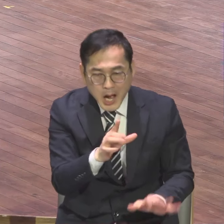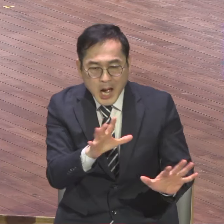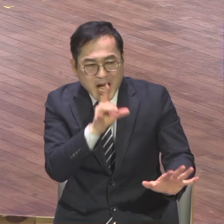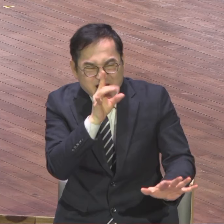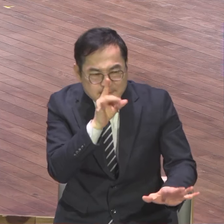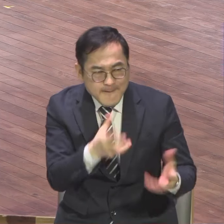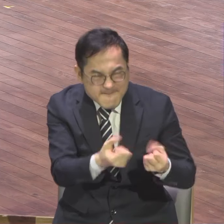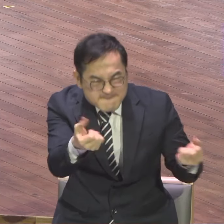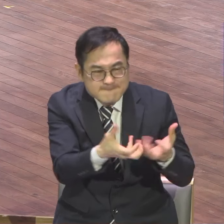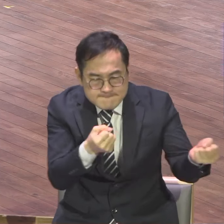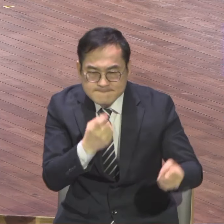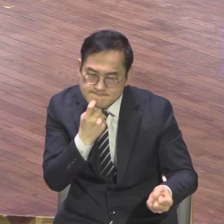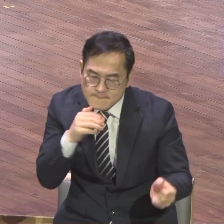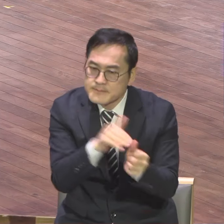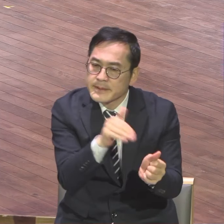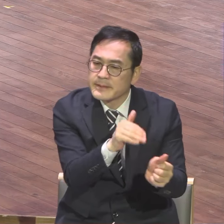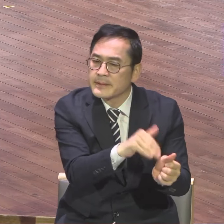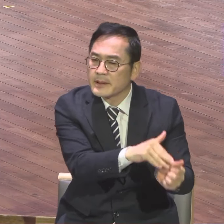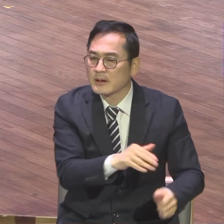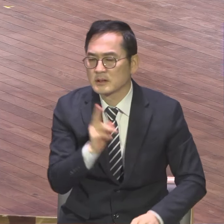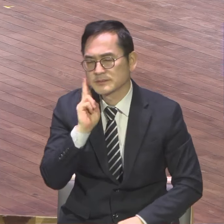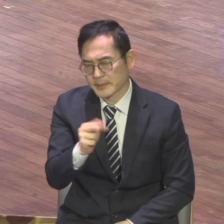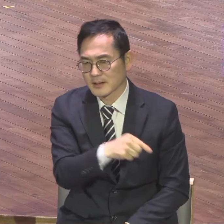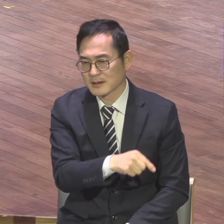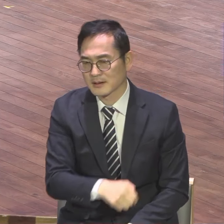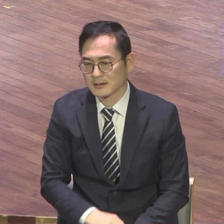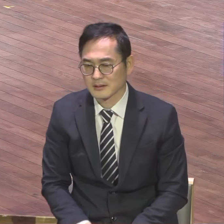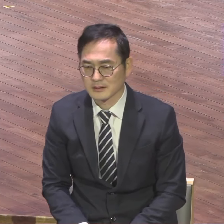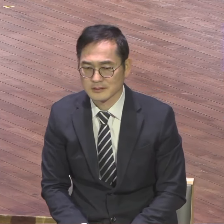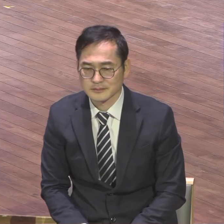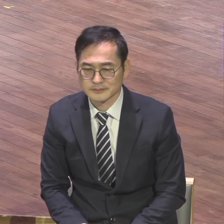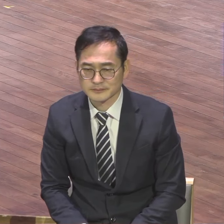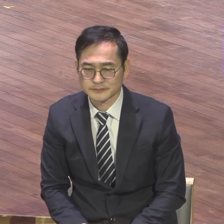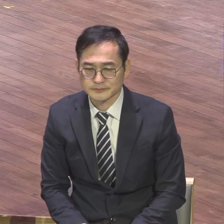자기 수준 그 관점에서 바라보는 겁니다. 상대를